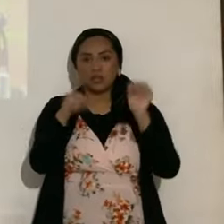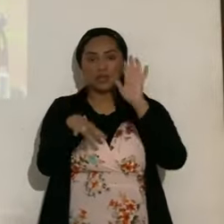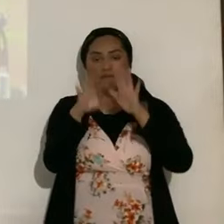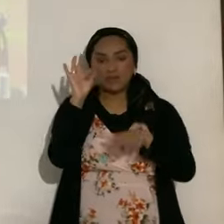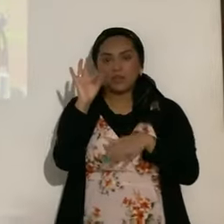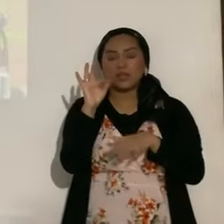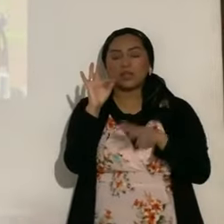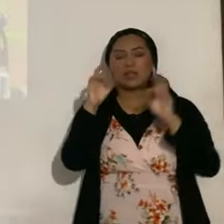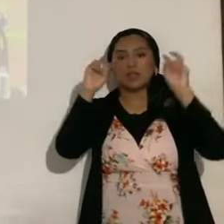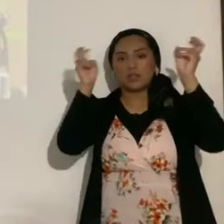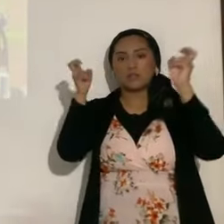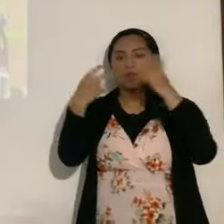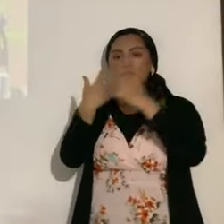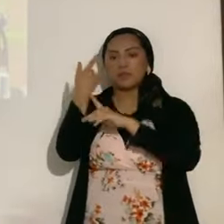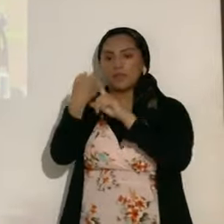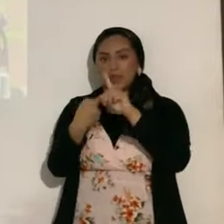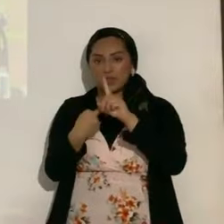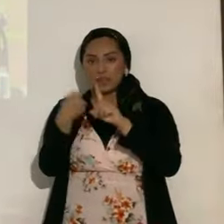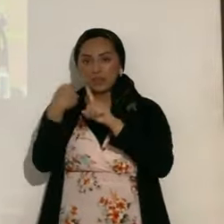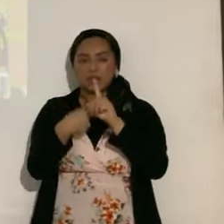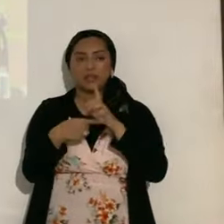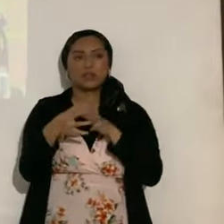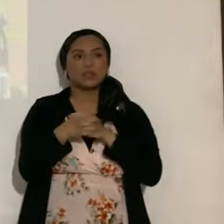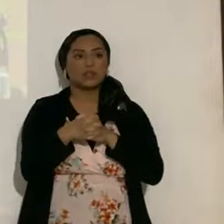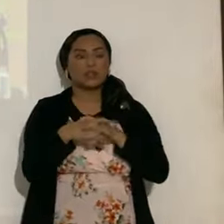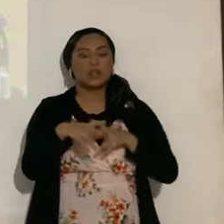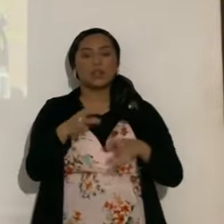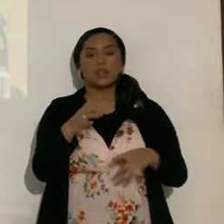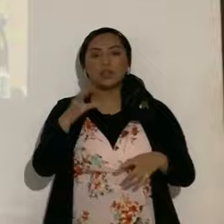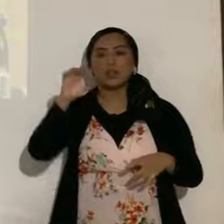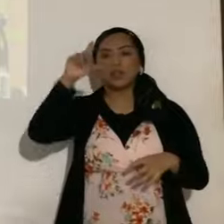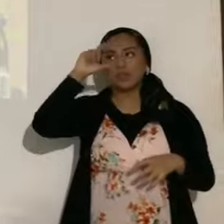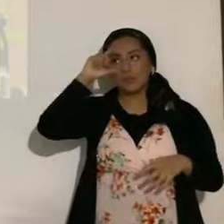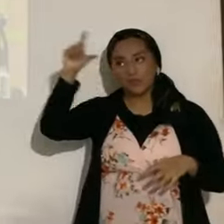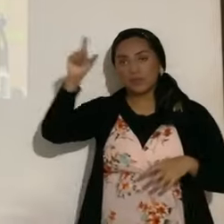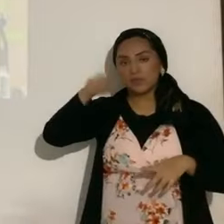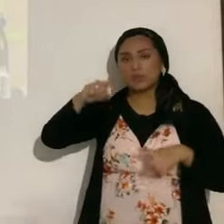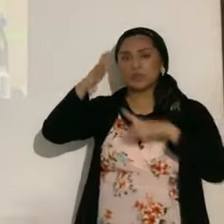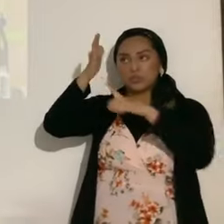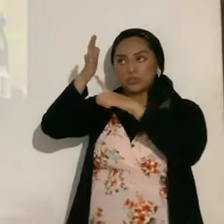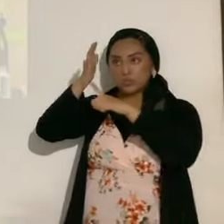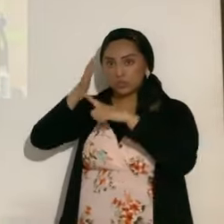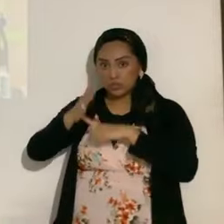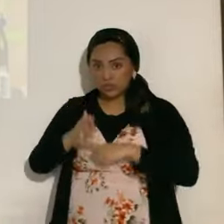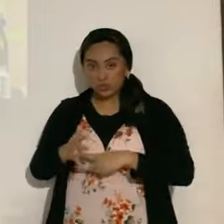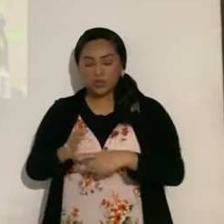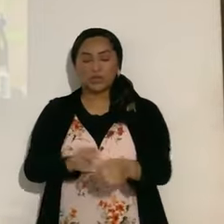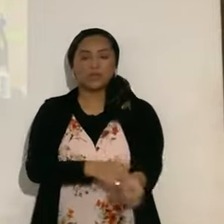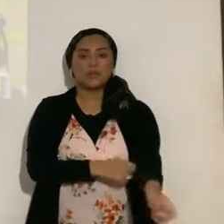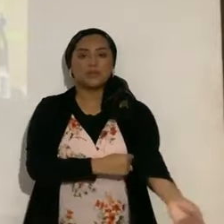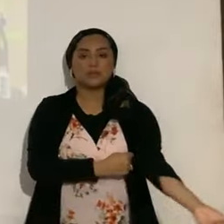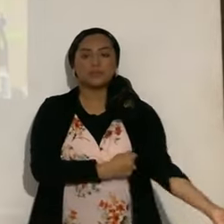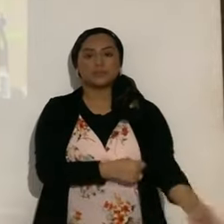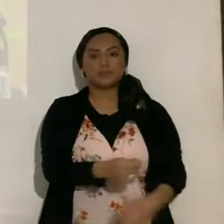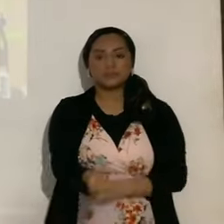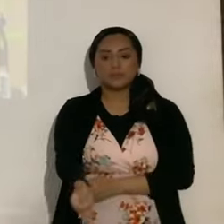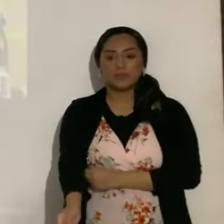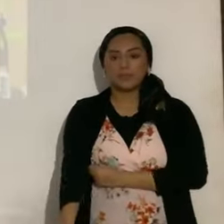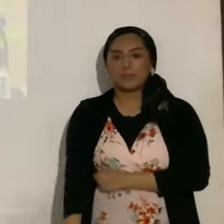de Rosh Hodes. Es decir, la luna debe de reflejar, o la tierra más bien, debe de reflejar hacia la